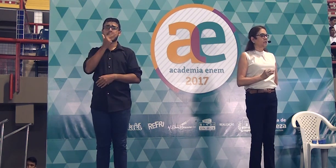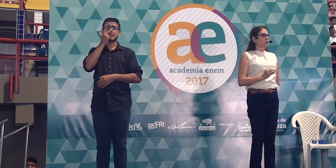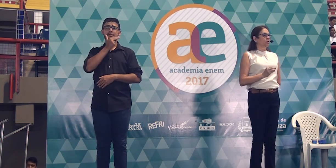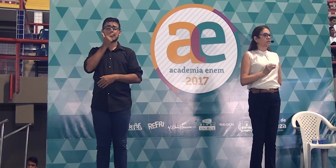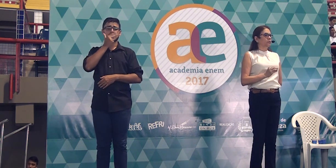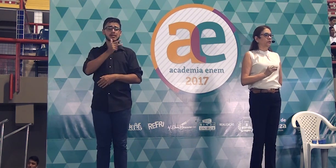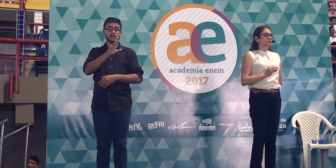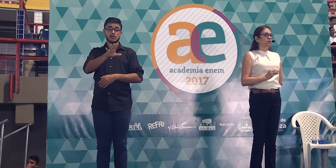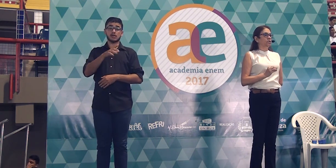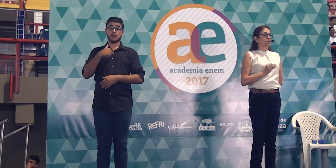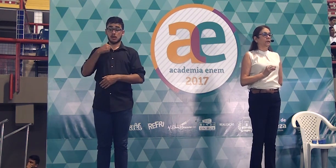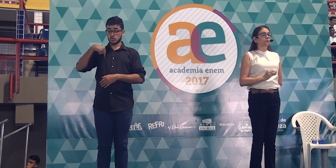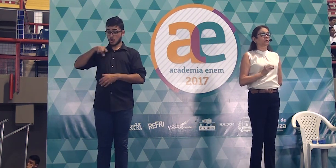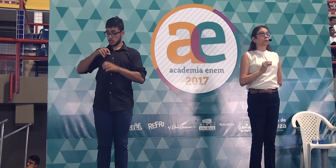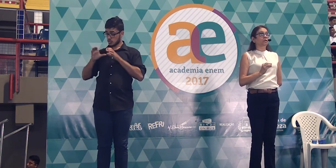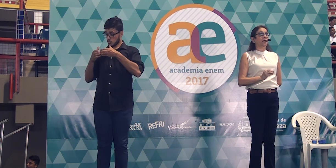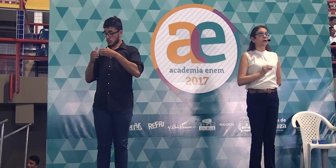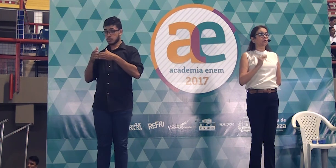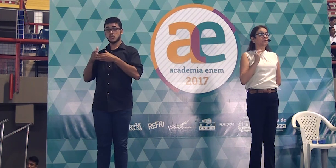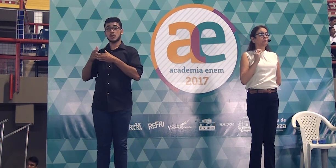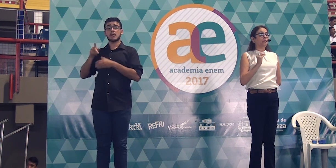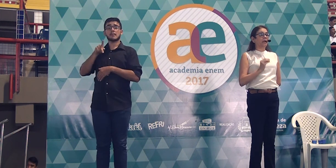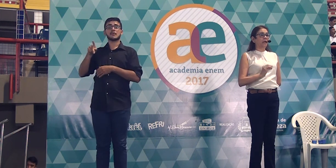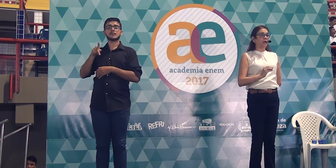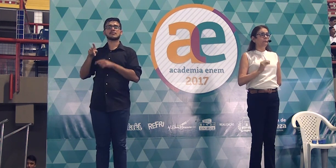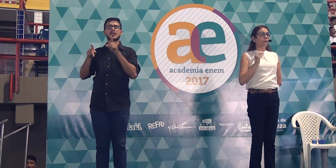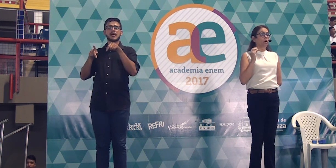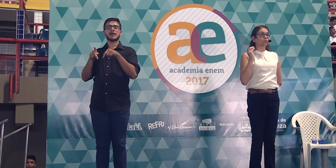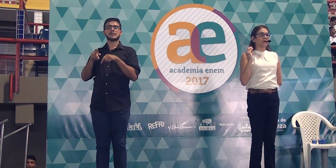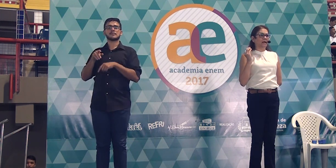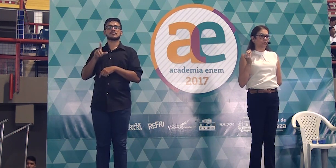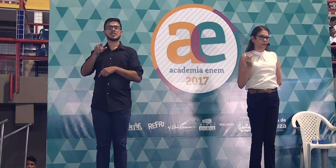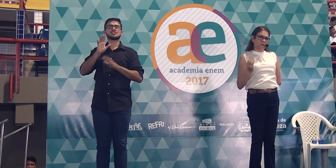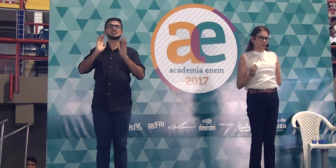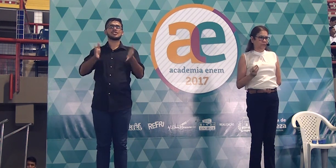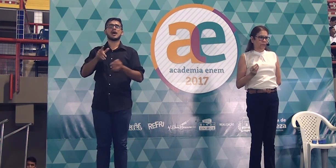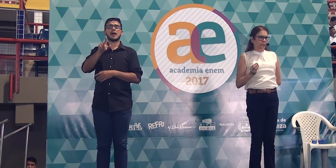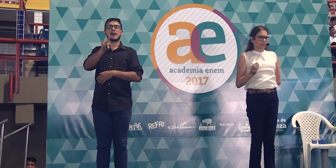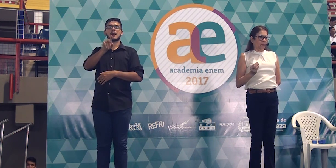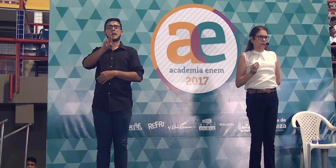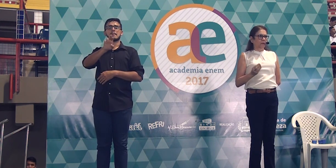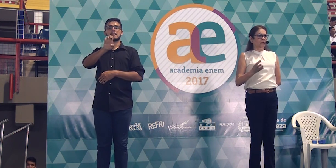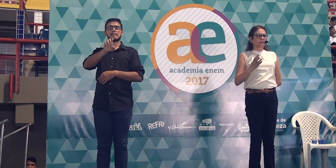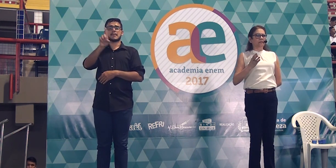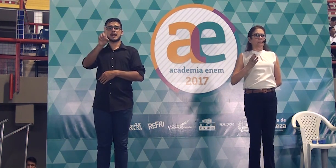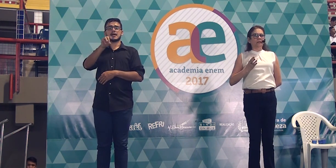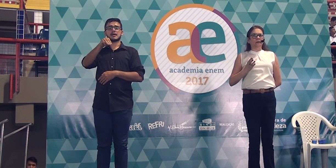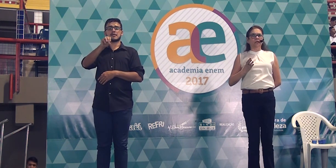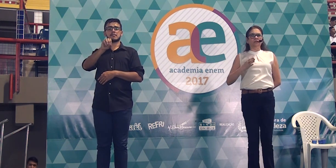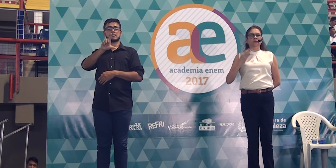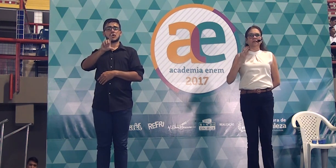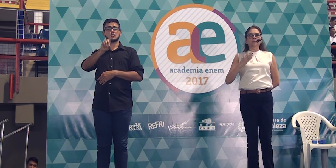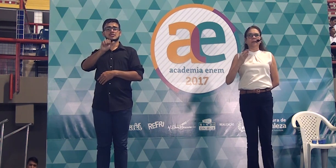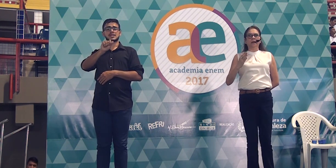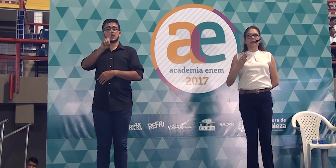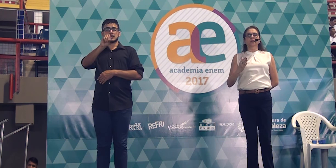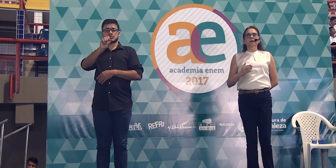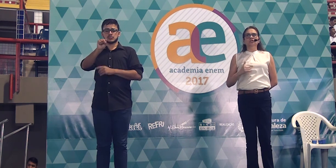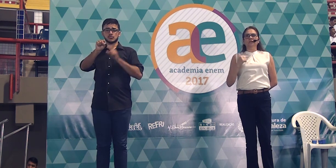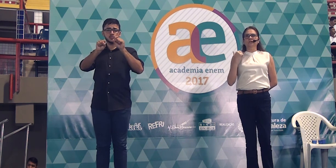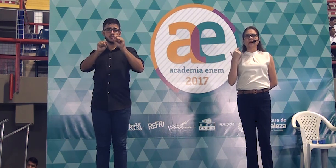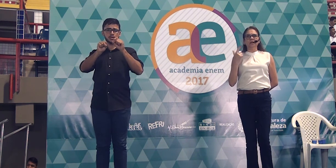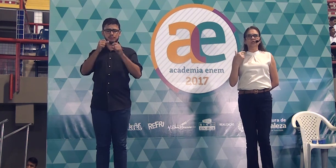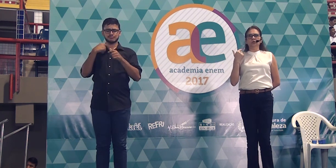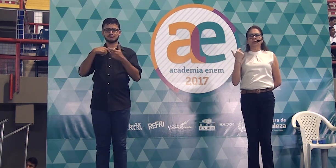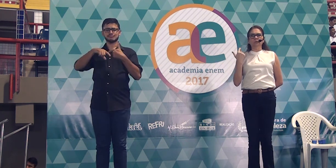na redação, nós professores, chamamos modelos pré-moldados. Antecipadamente, você pega.